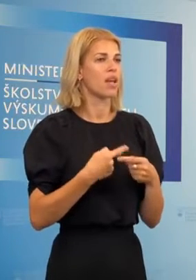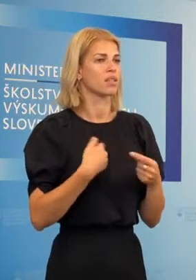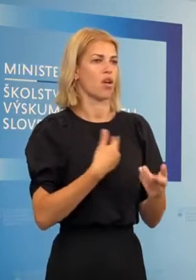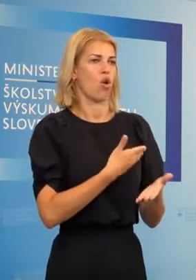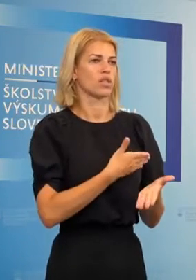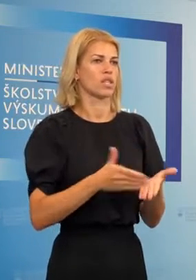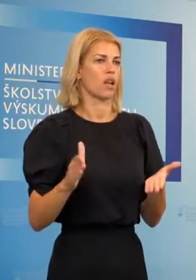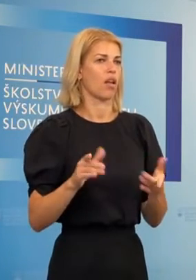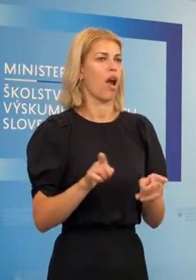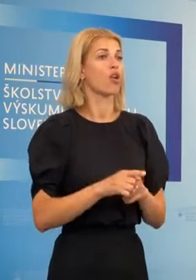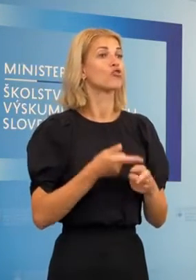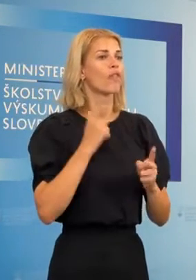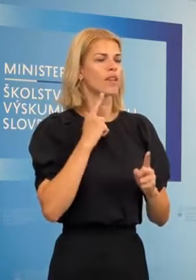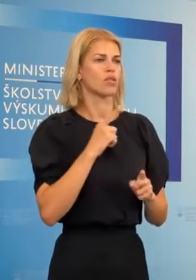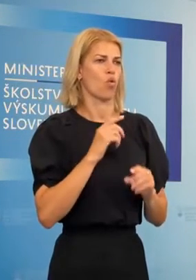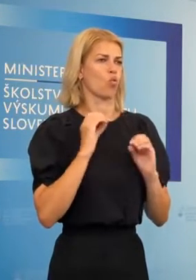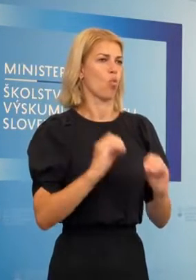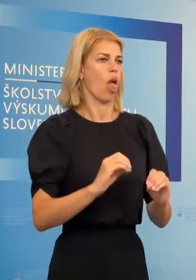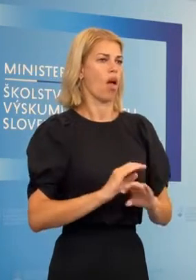na Slovensku neexistovala.